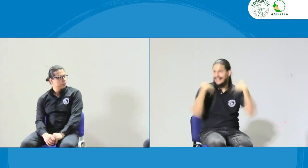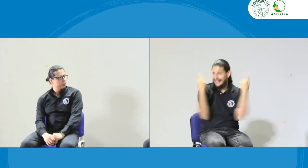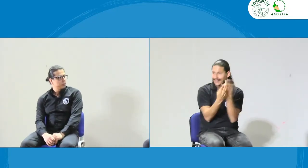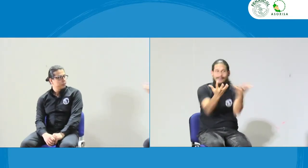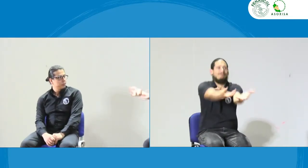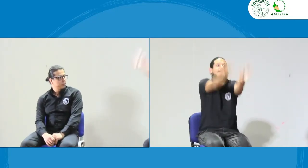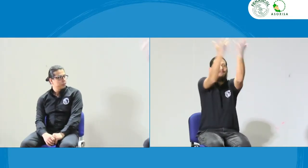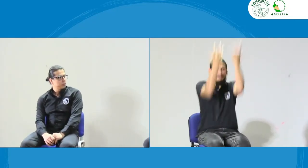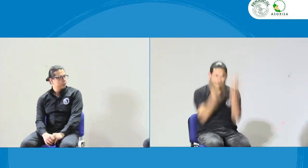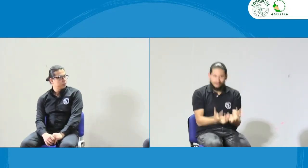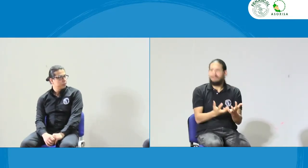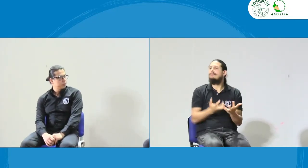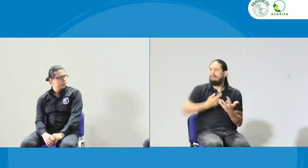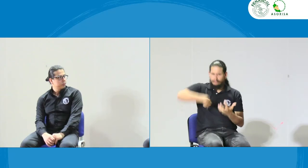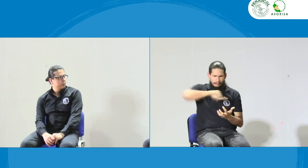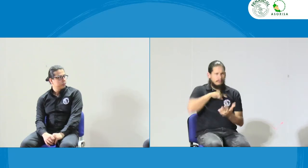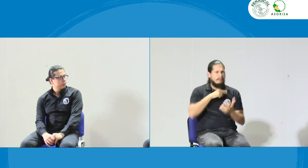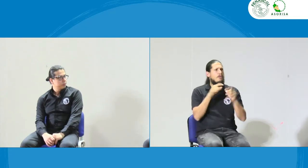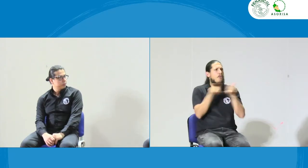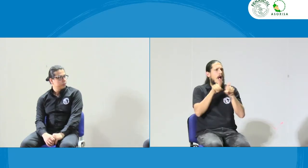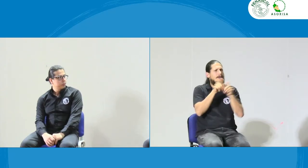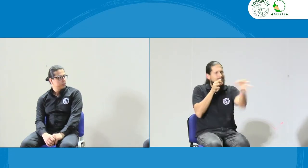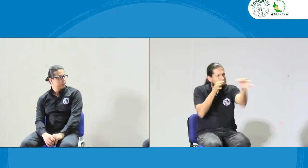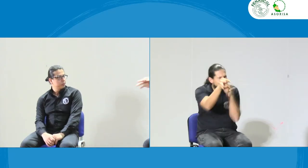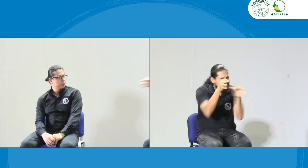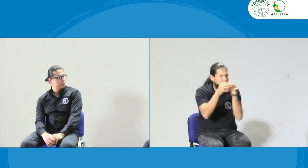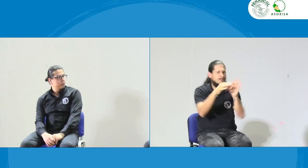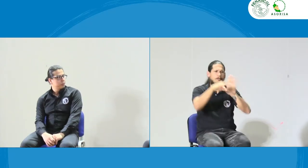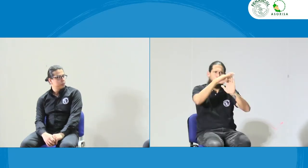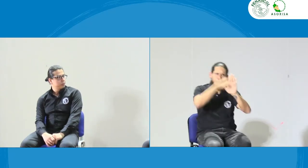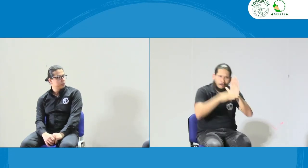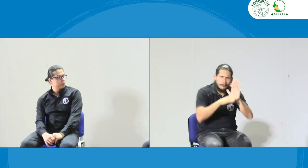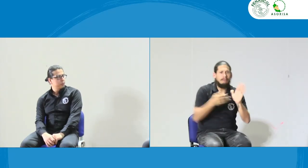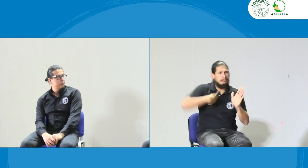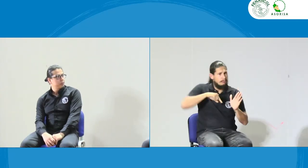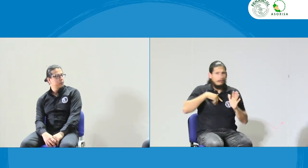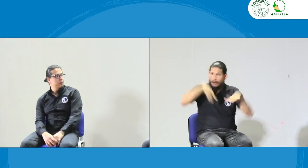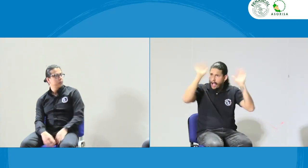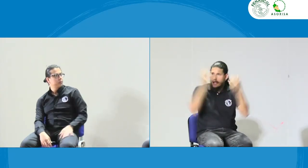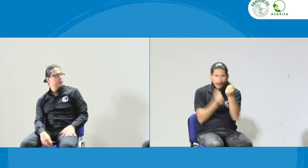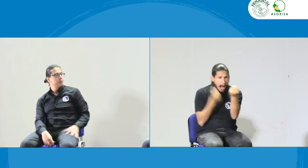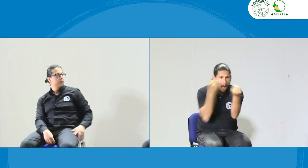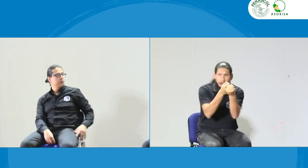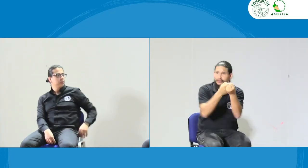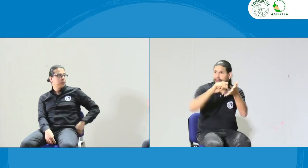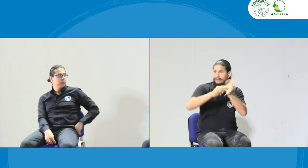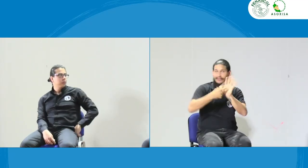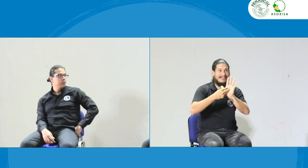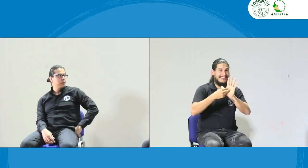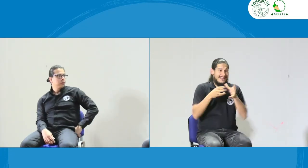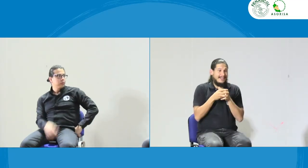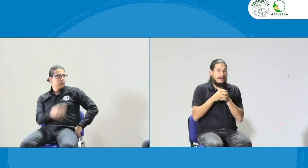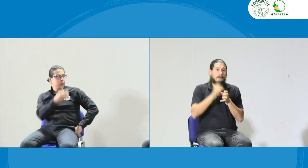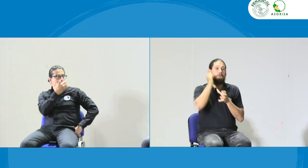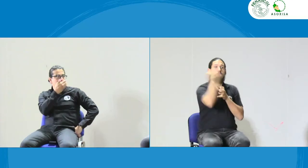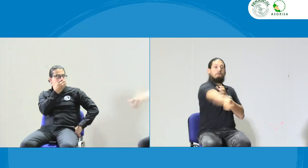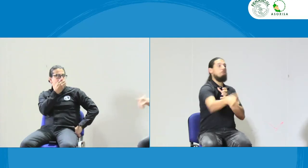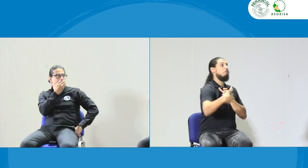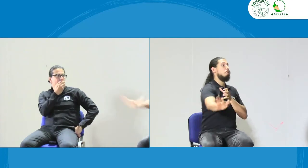estrategias entonces eso es lo que nosotros queremos vengan reunámonos hablemos expliquemos cómo sería este proceso y nosotros los